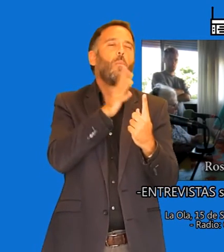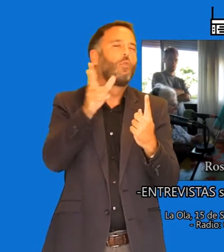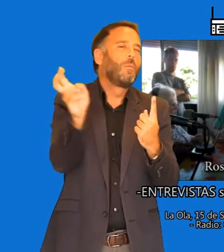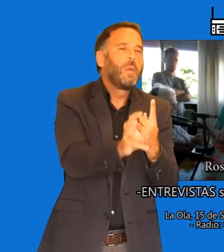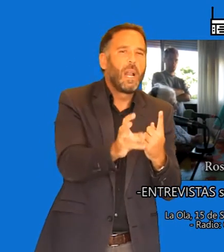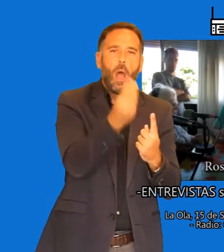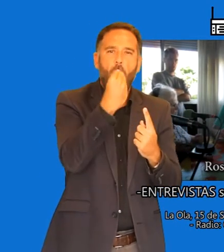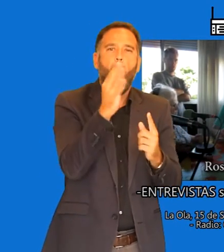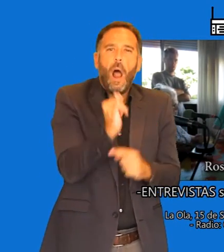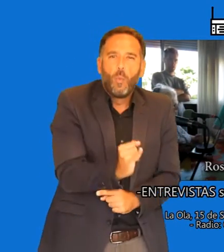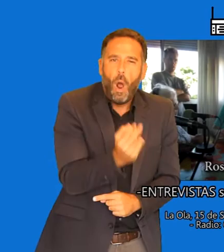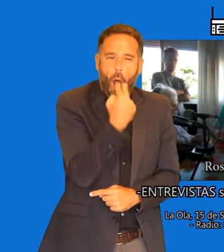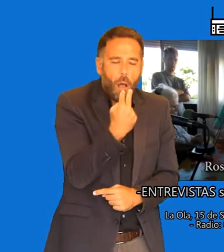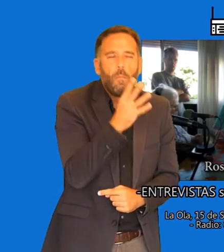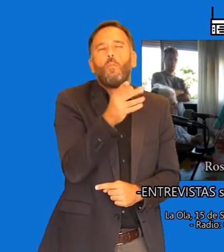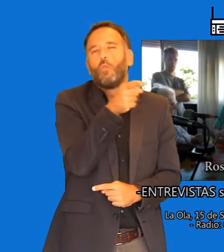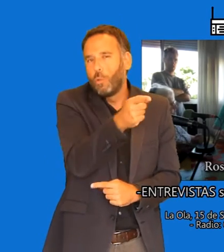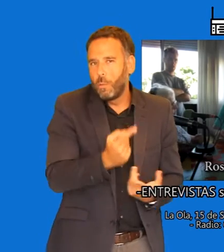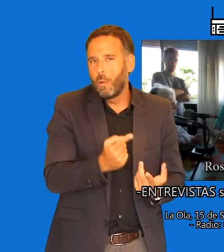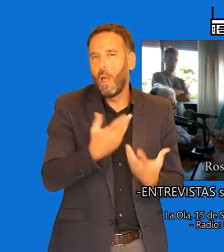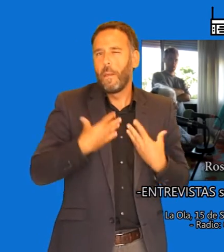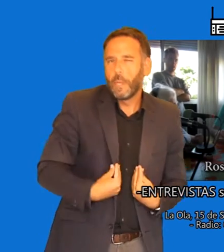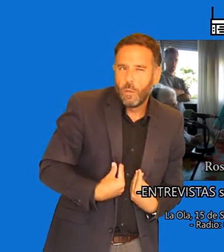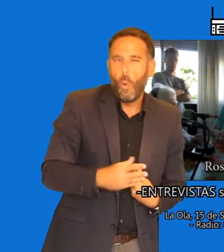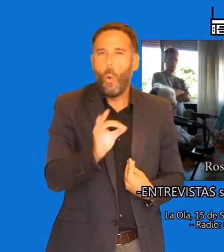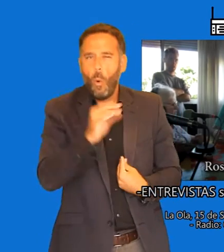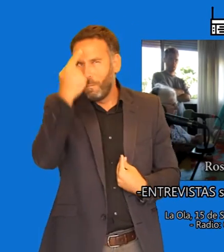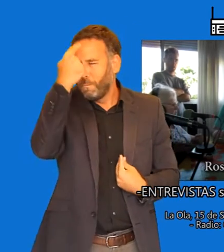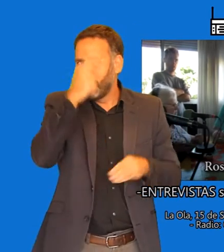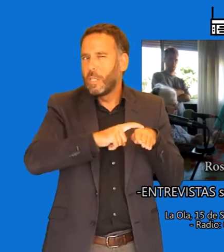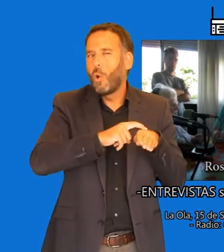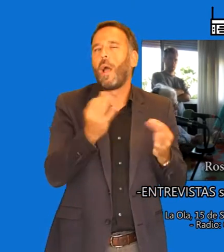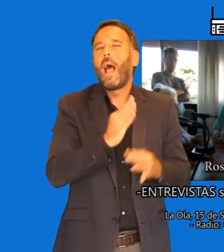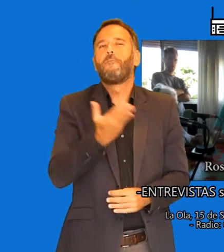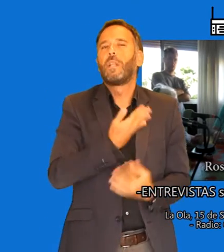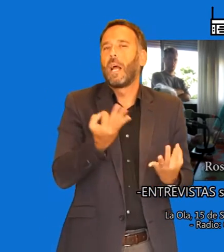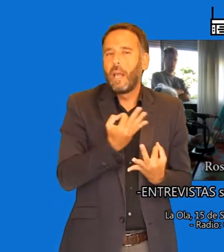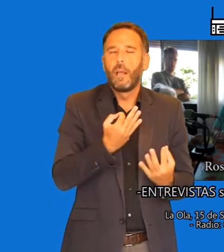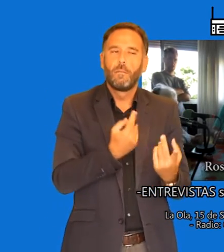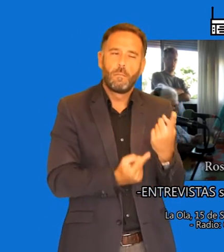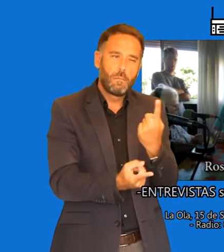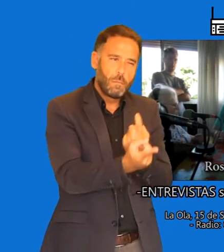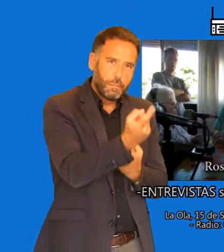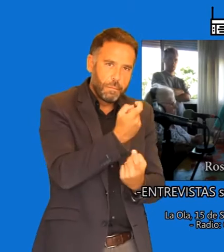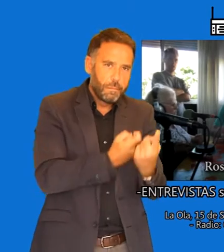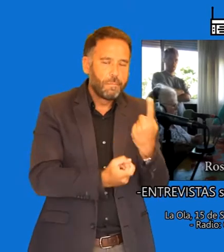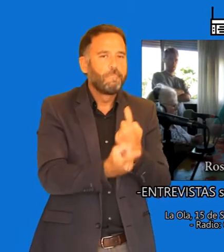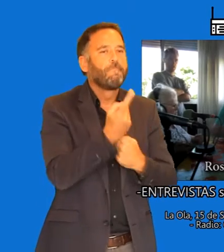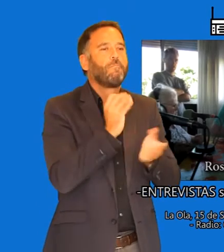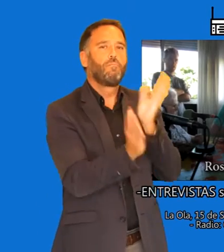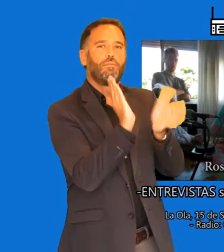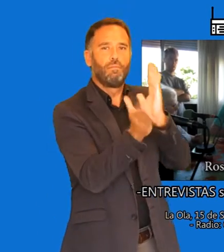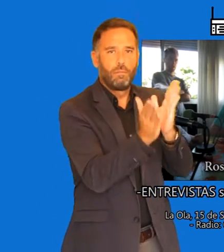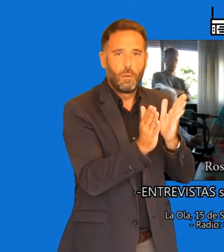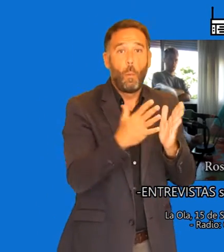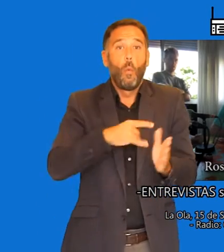enfermedad. Entonces hay que tocarle eso, el por qué ha entrado. Entonces quizás yo entré por una cosa y otra persona ha entrado por